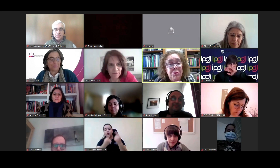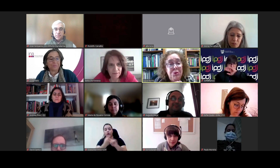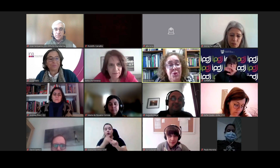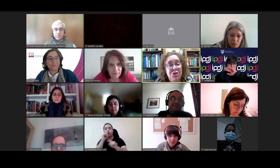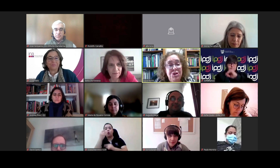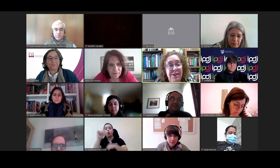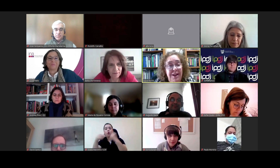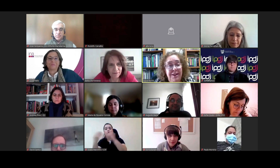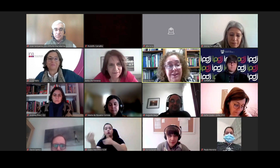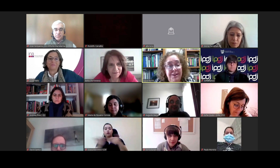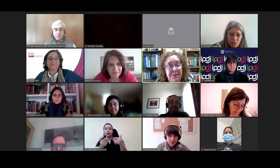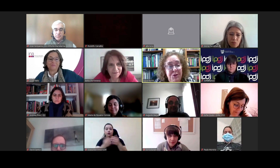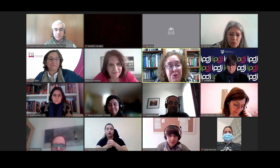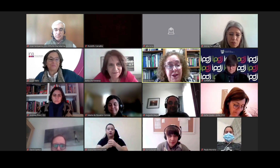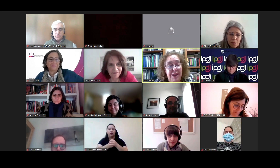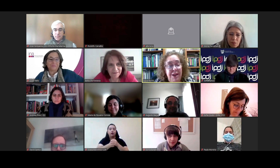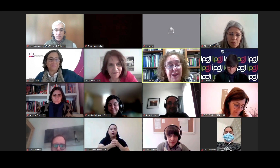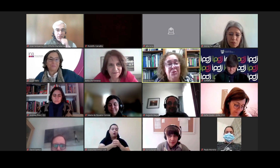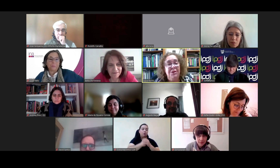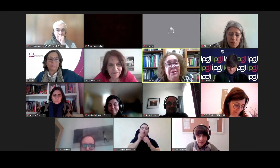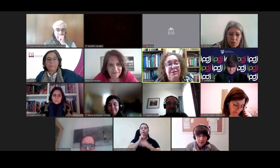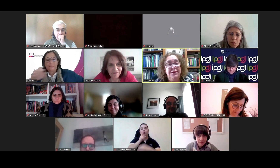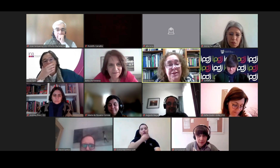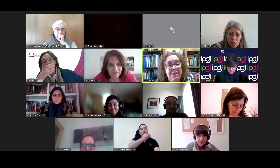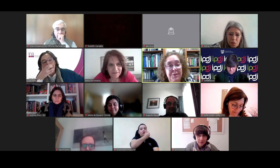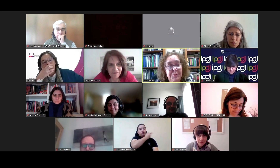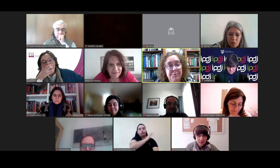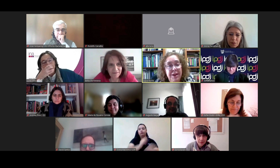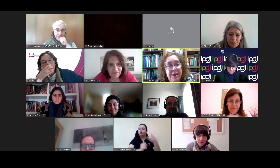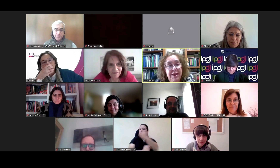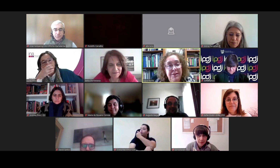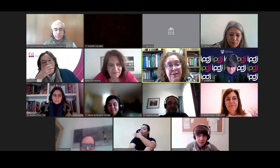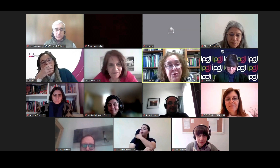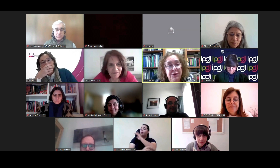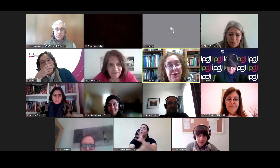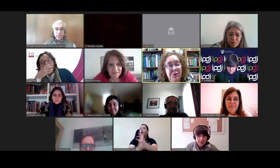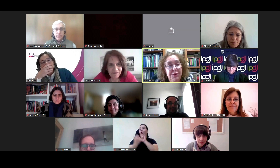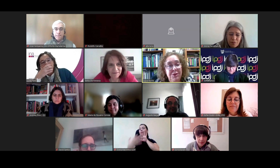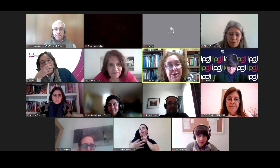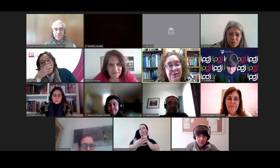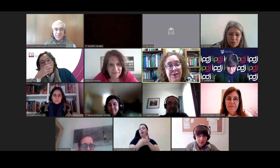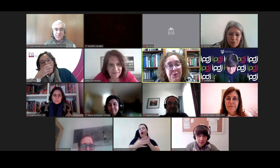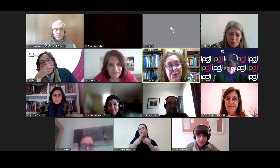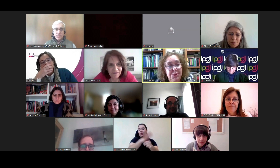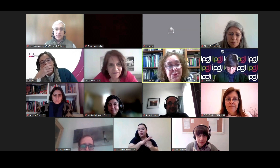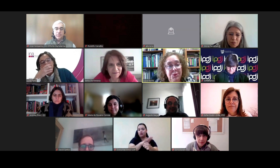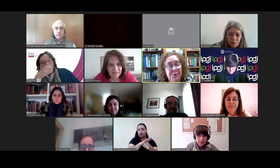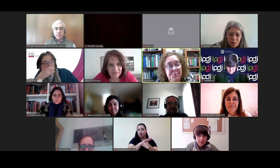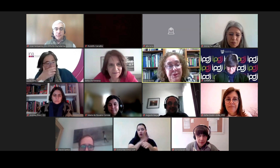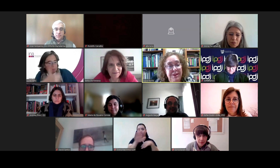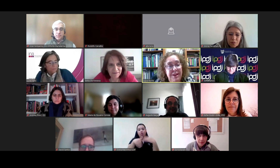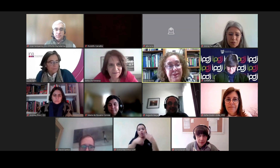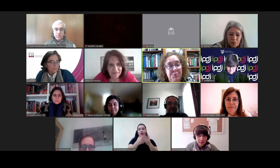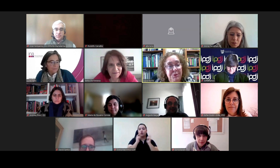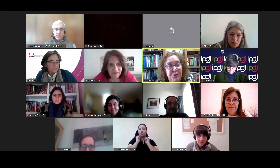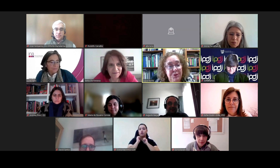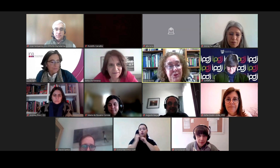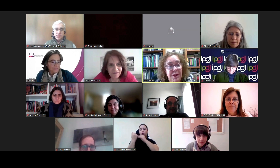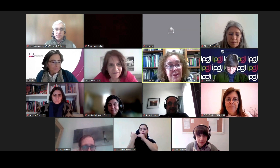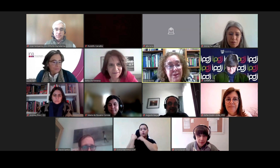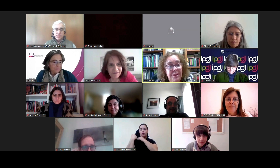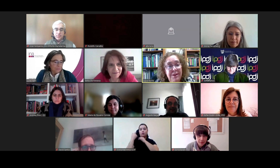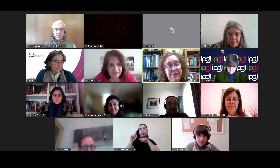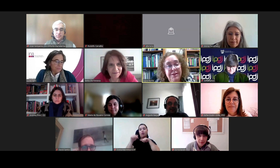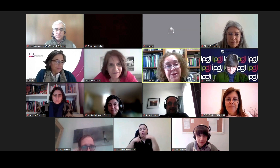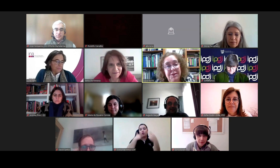sacudir o pó estará relacionado com a a situação de eu sido presidente da Comissão